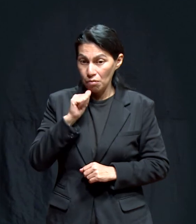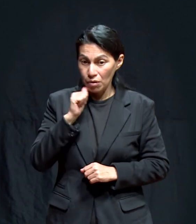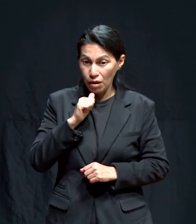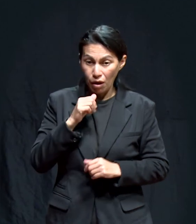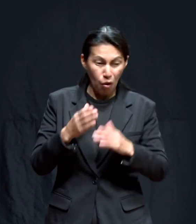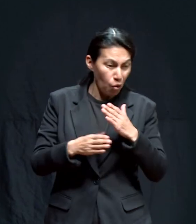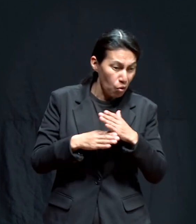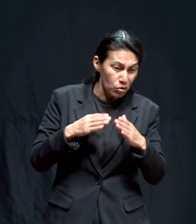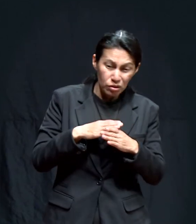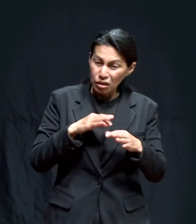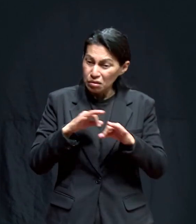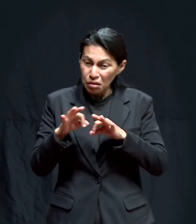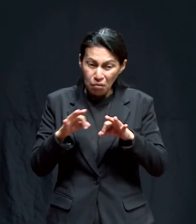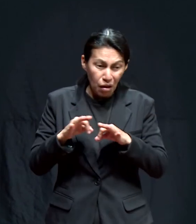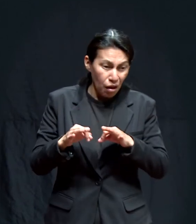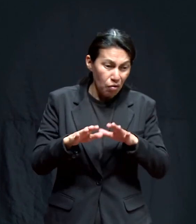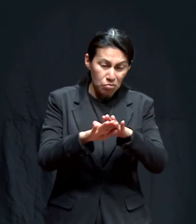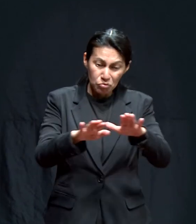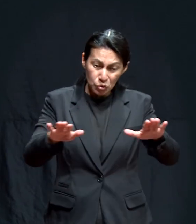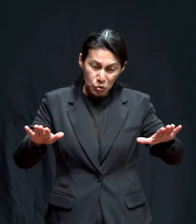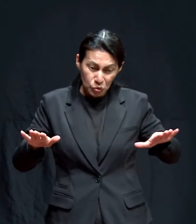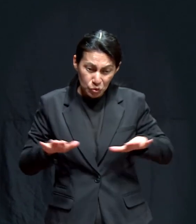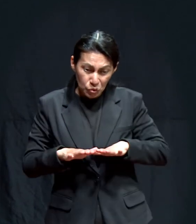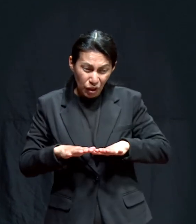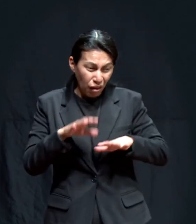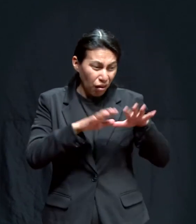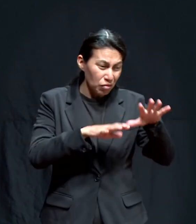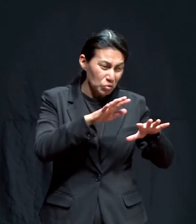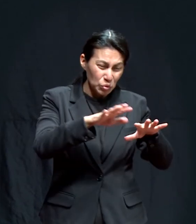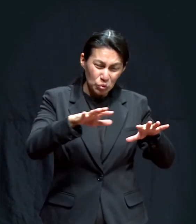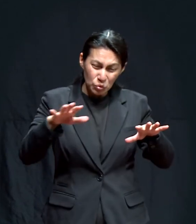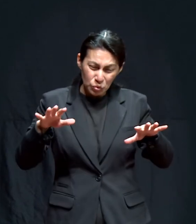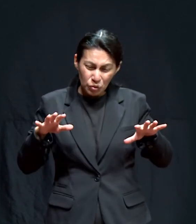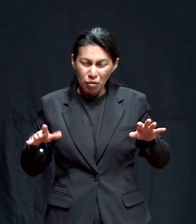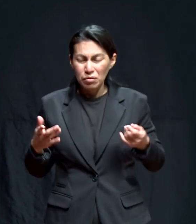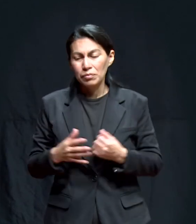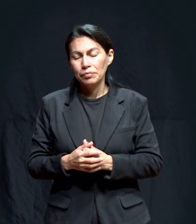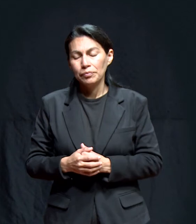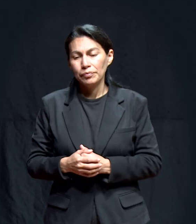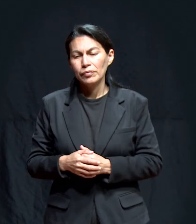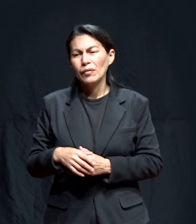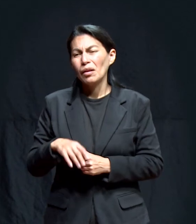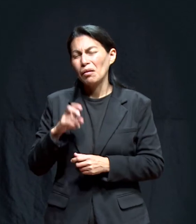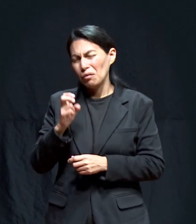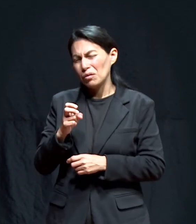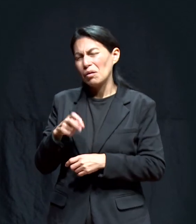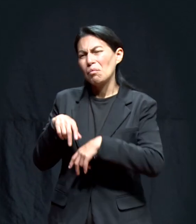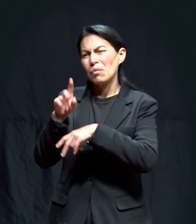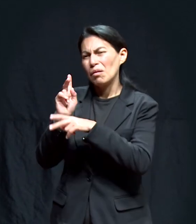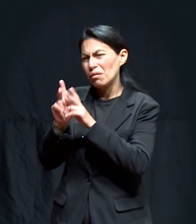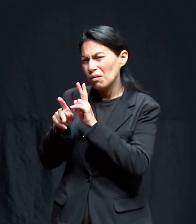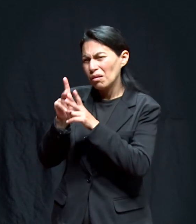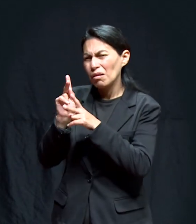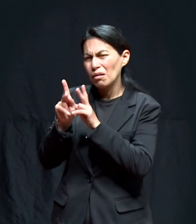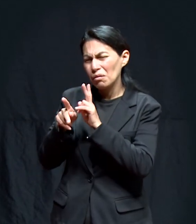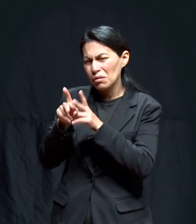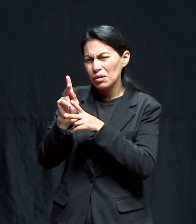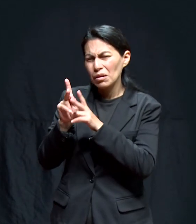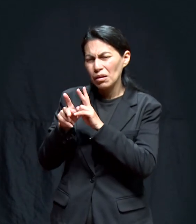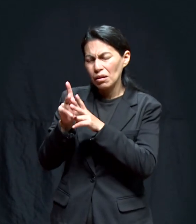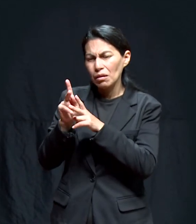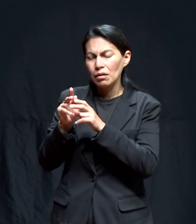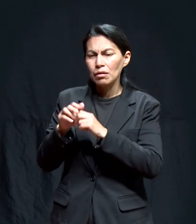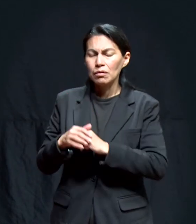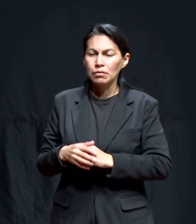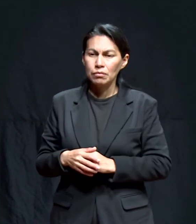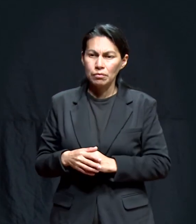pues siempre tenía yo mucho trabajo que hacer, estaba yo muy ocupada. Y ya empezamos a platicar y